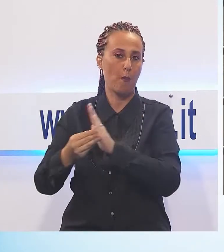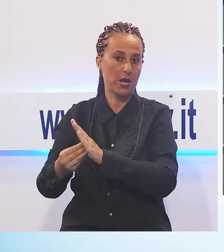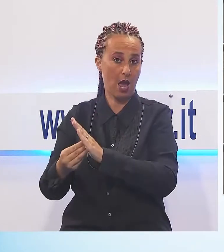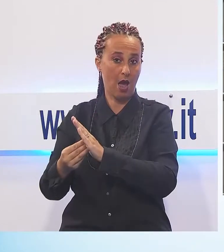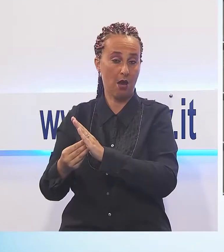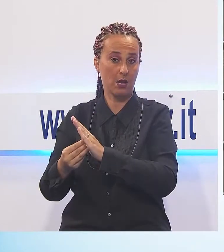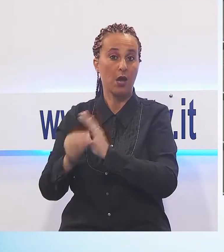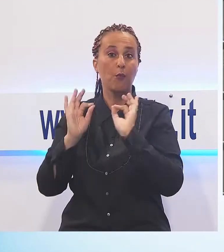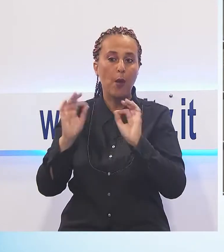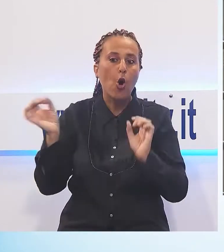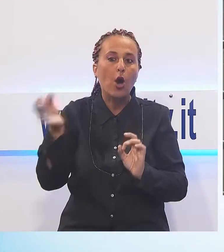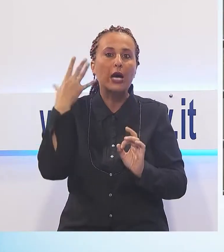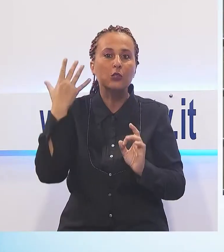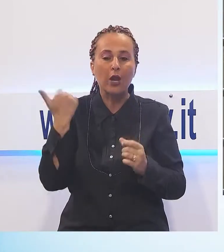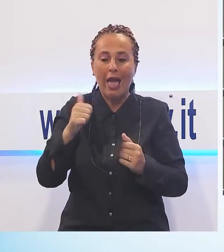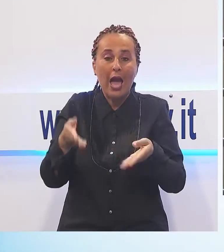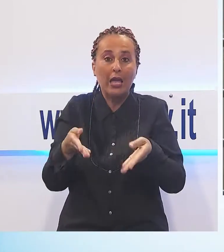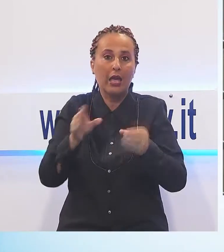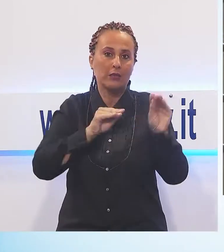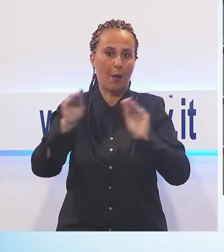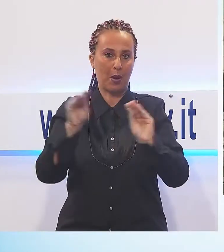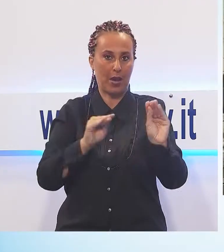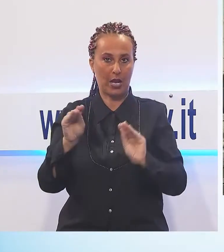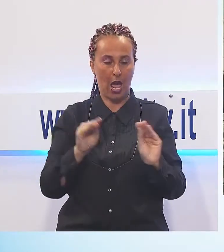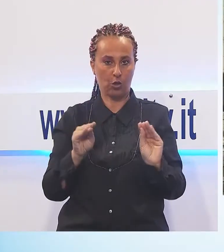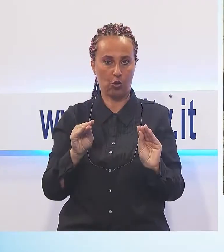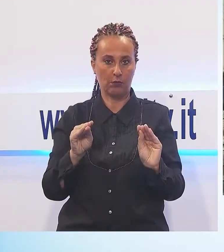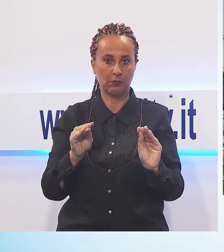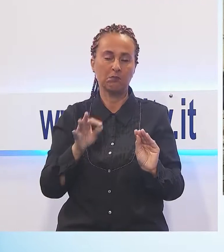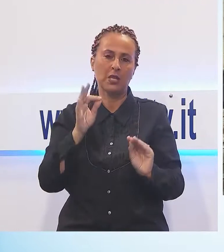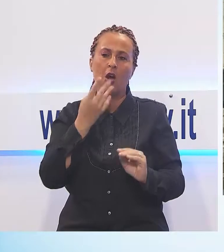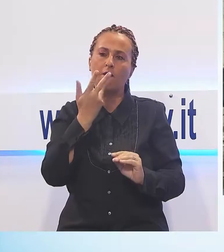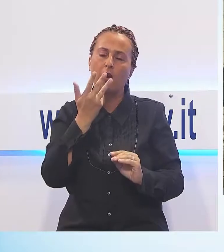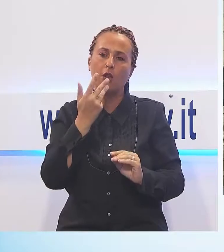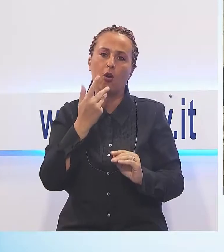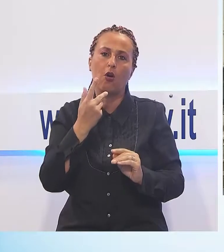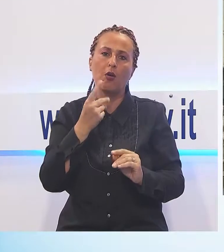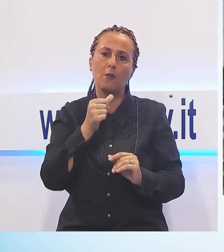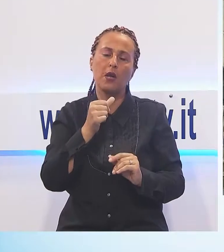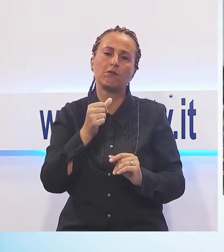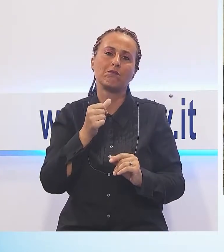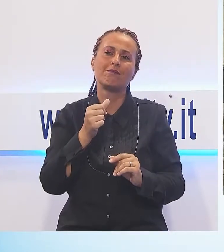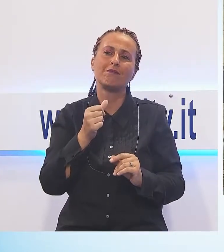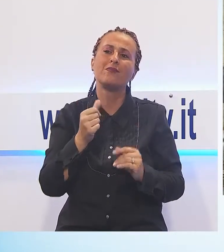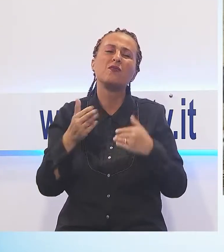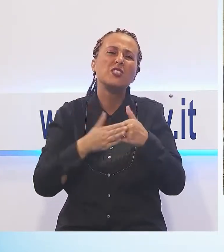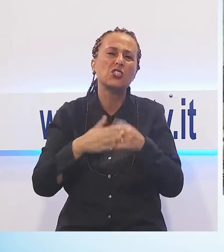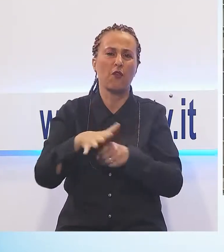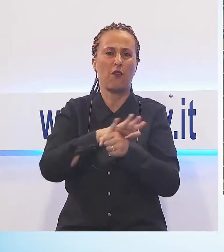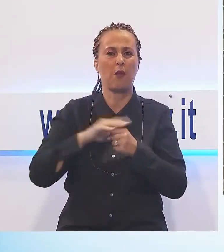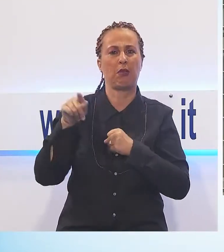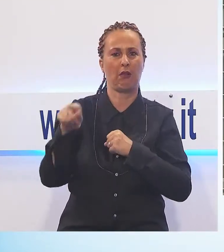preparativi per la luminara era per noi necessario per essere vicini alle famiglie